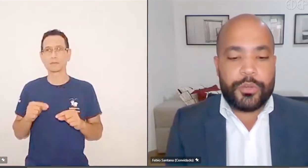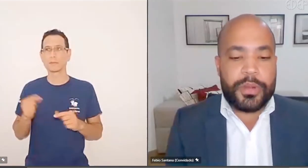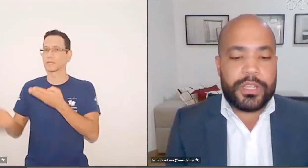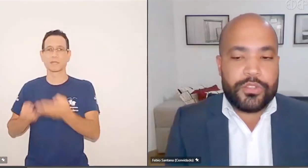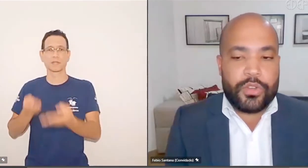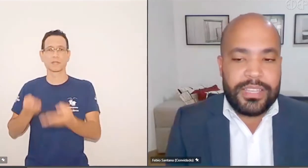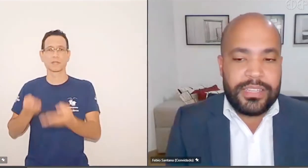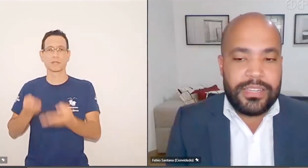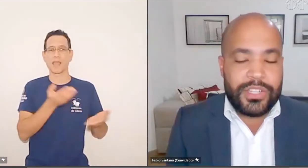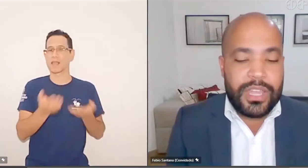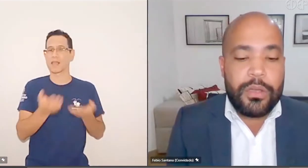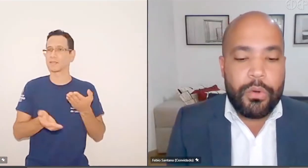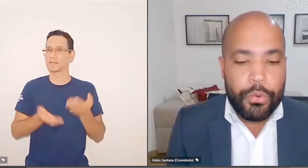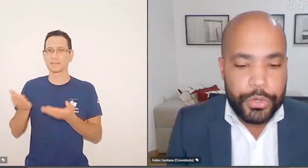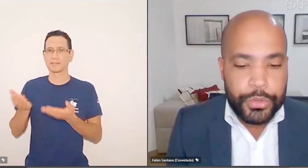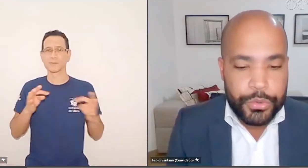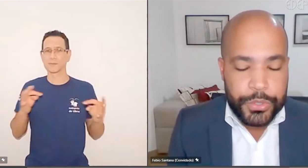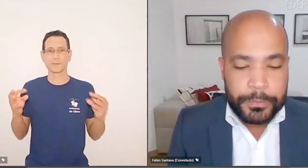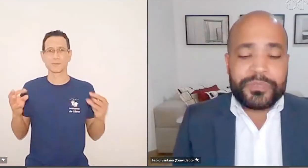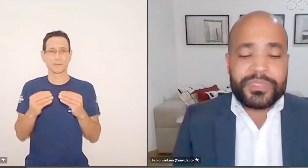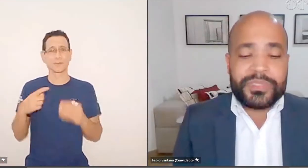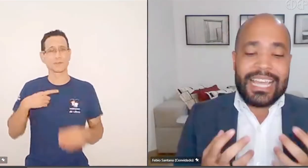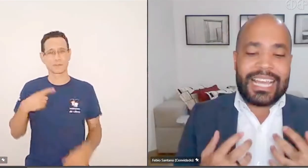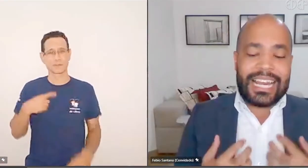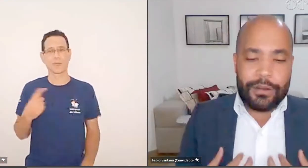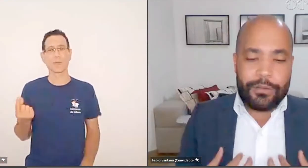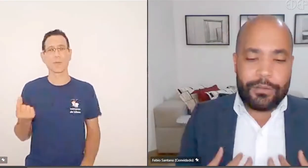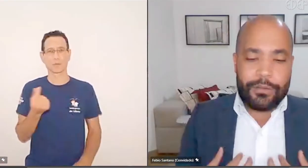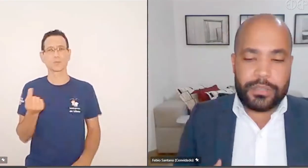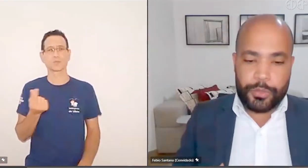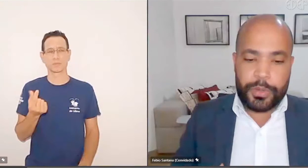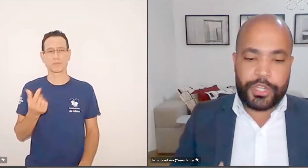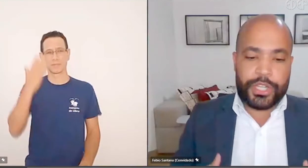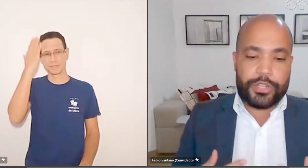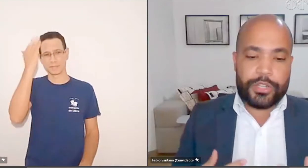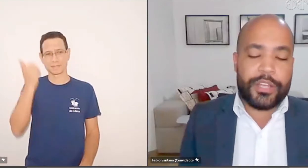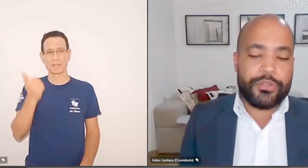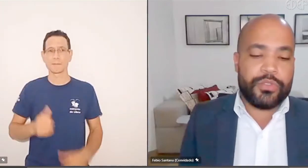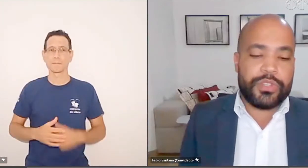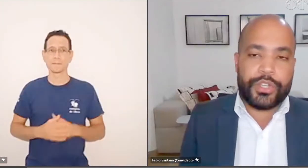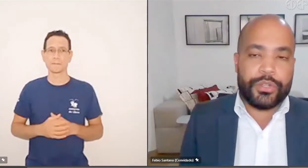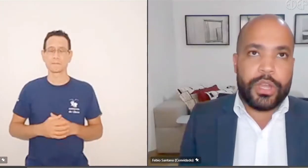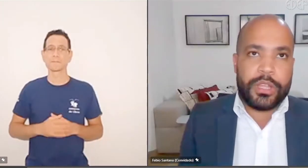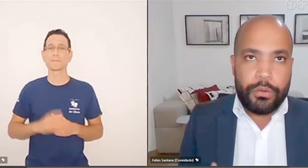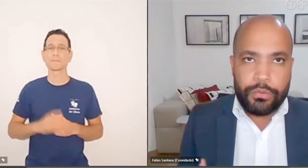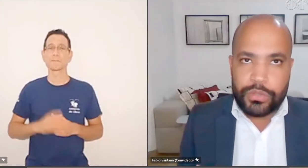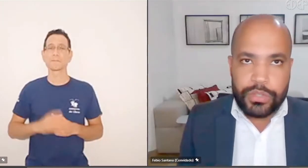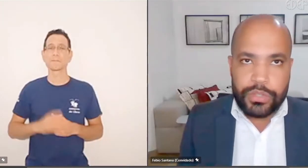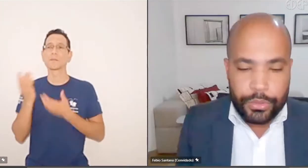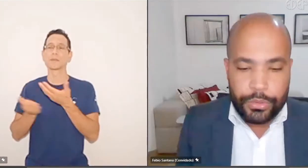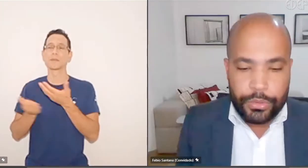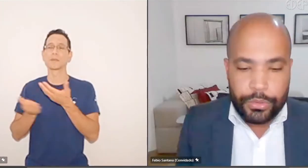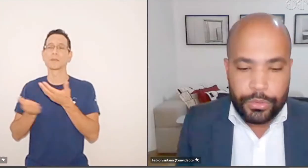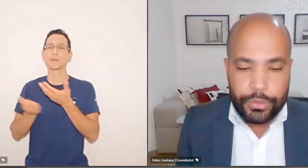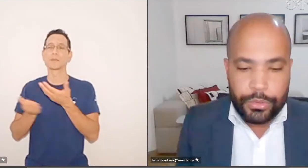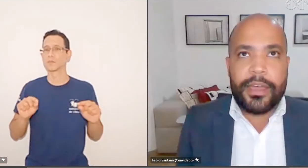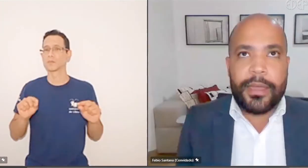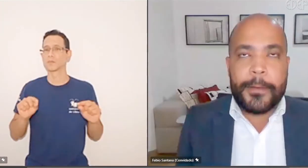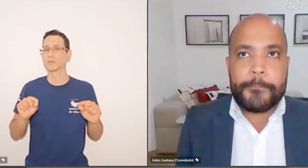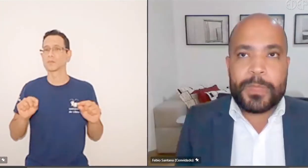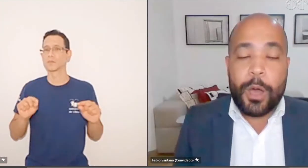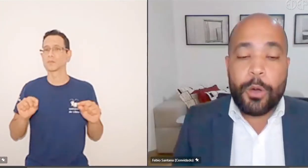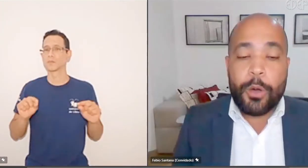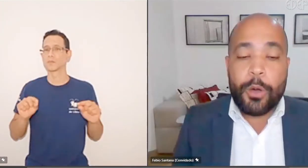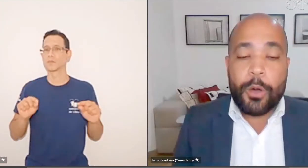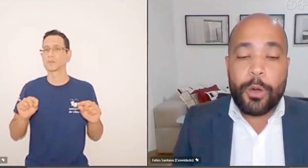Todos os direitos prestacionais, eles têm custos. É claro que são direitos prestacionais no sentido, não no sentido